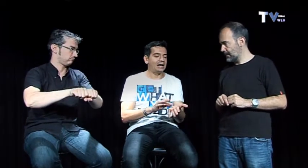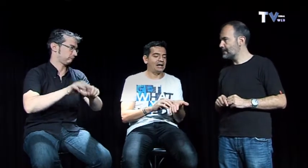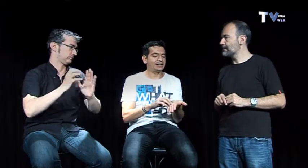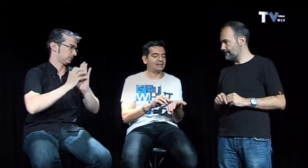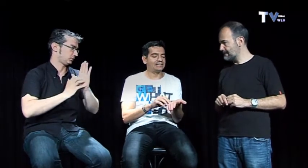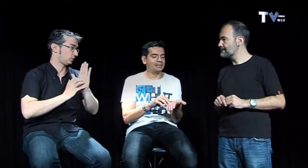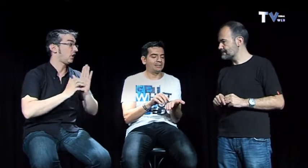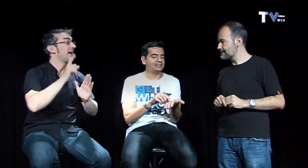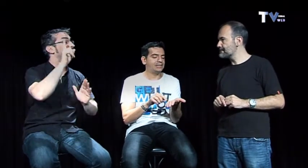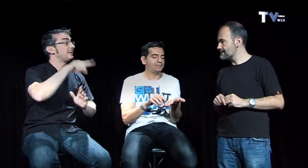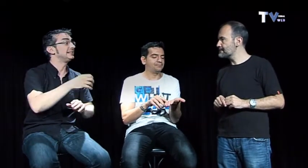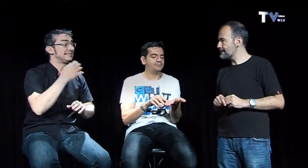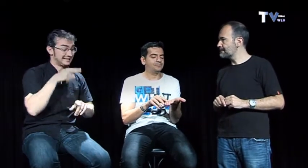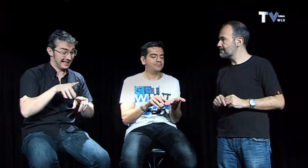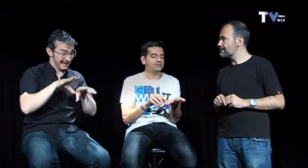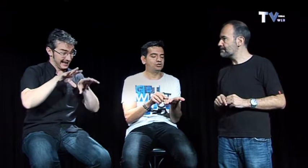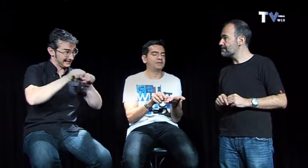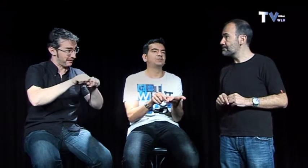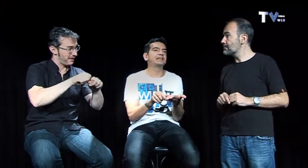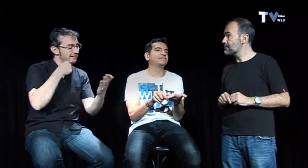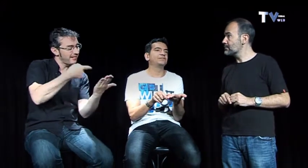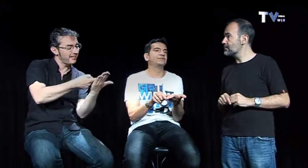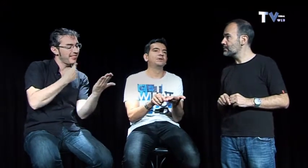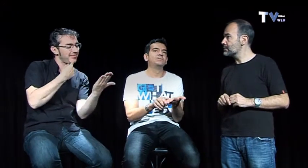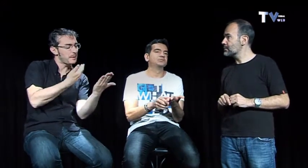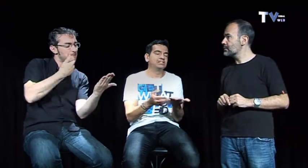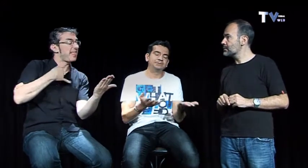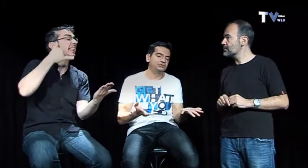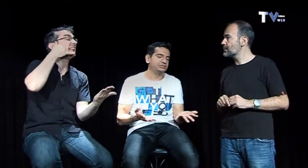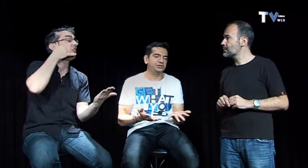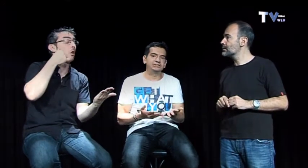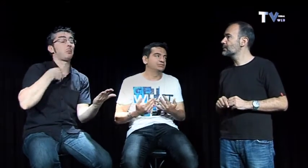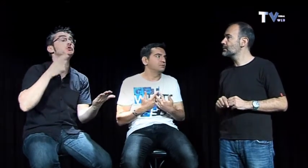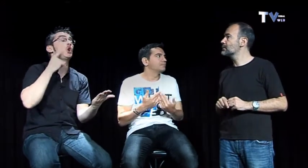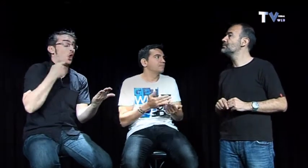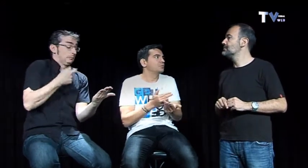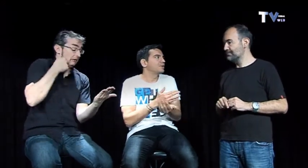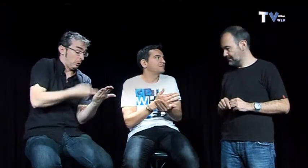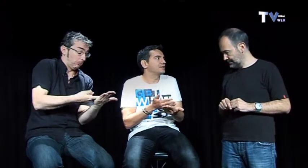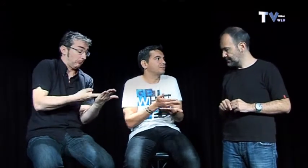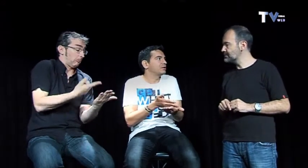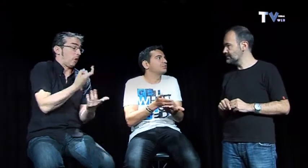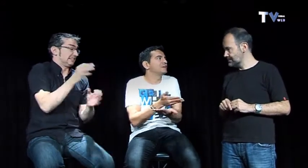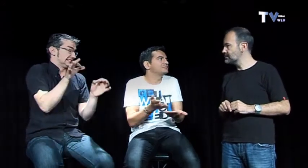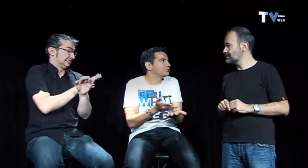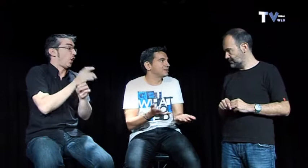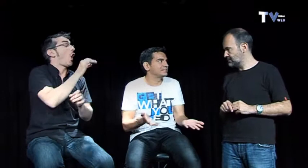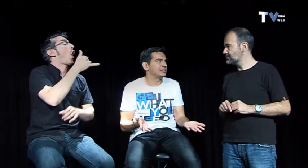reservar veréis que se os pide un teléfono pues las personas sordas no hace falta poner uno falso no pasa nada